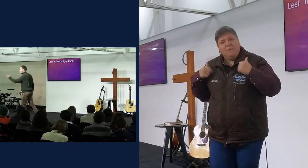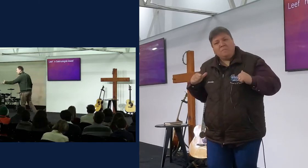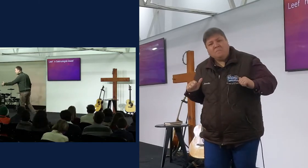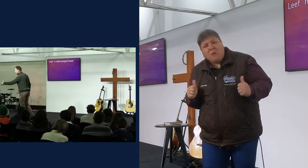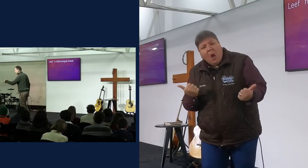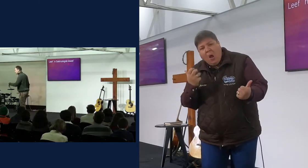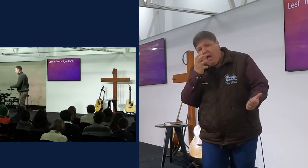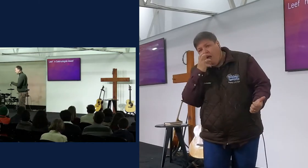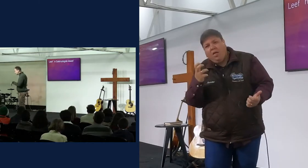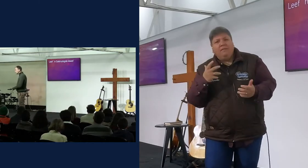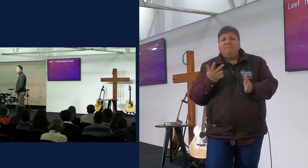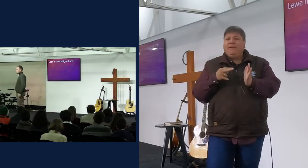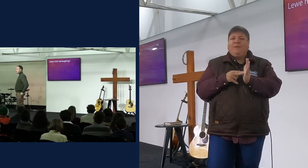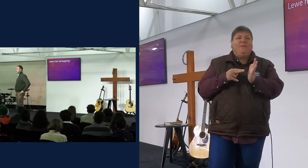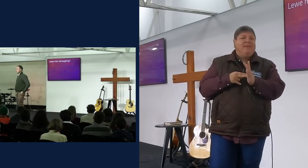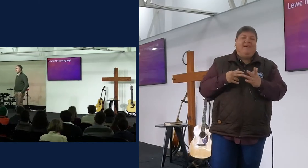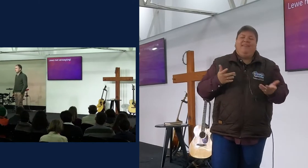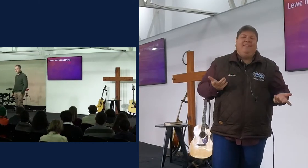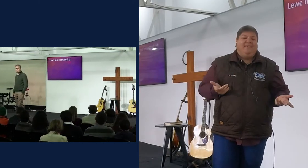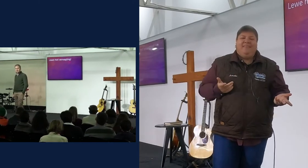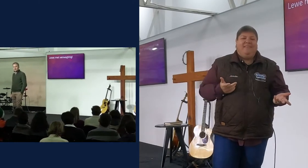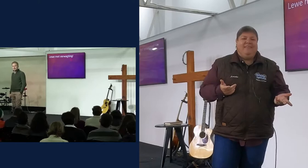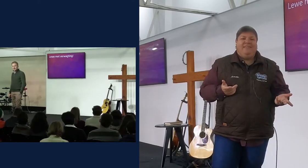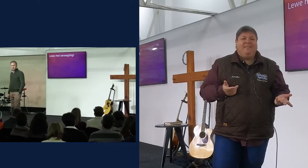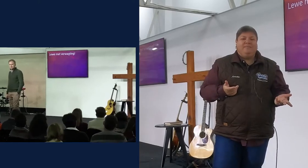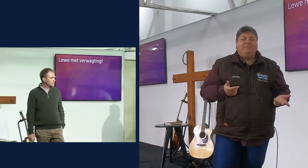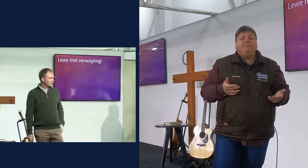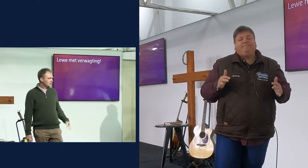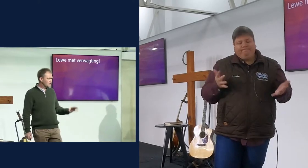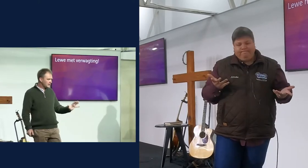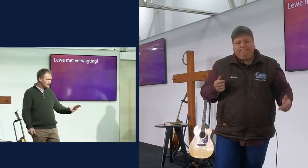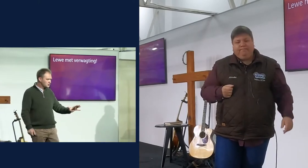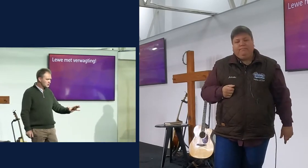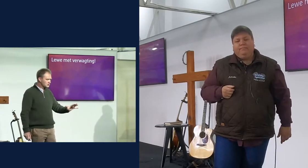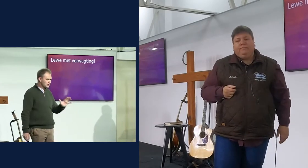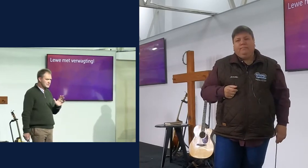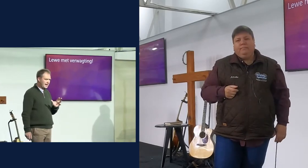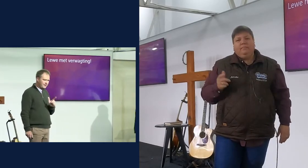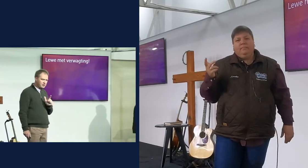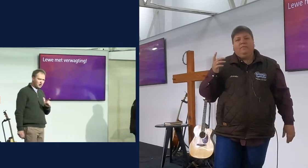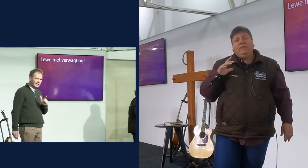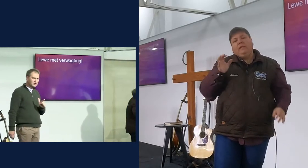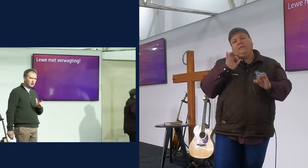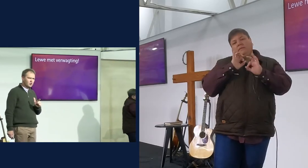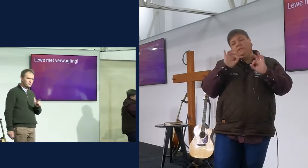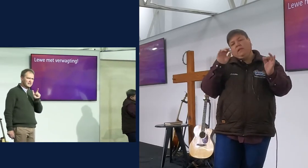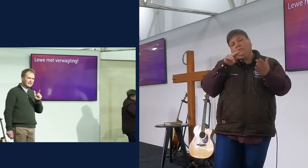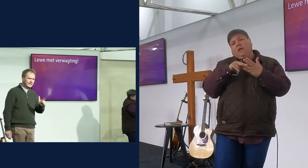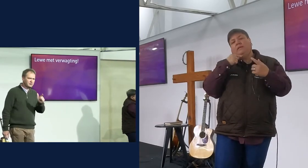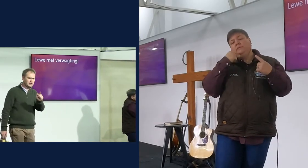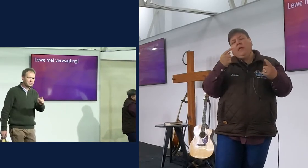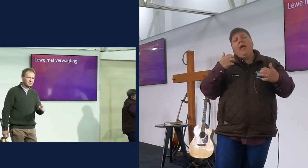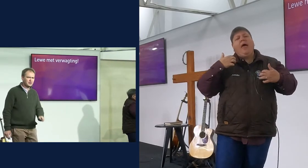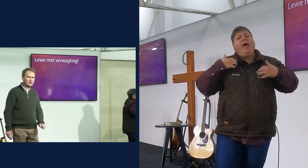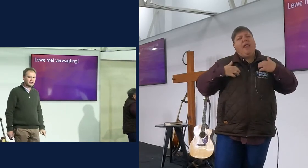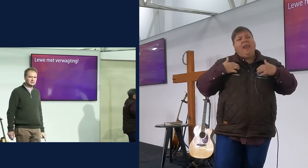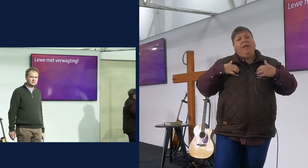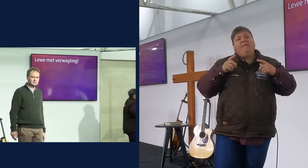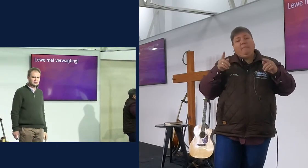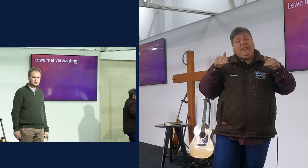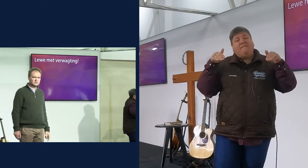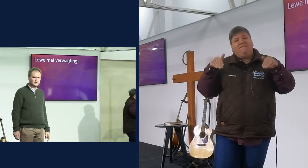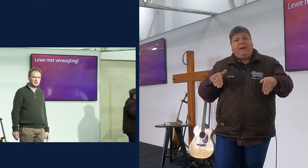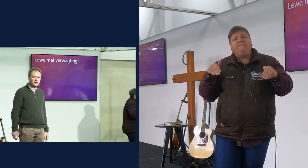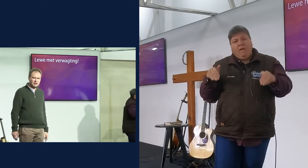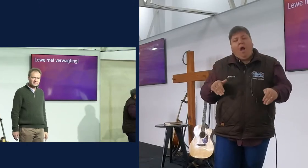om oorwinning te kry in ons leven nie, dis waar ek begin, dis wat, nou, kan ek net gauw stilstaan en sê, ek wil jou uitdaag om te leven met die verwachting,